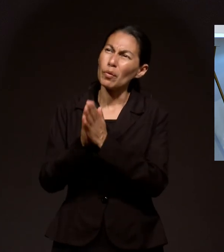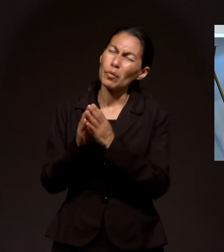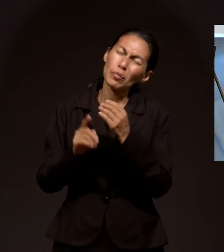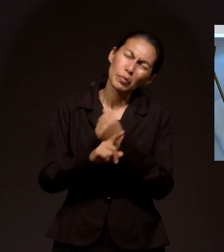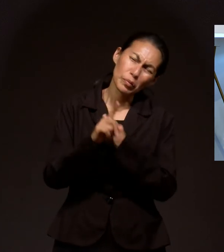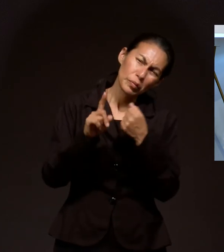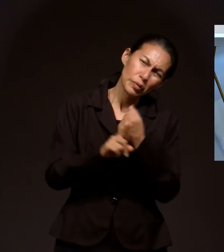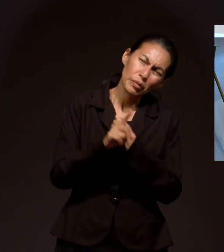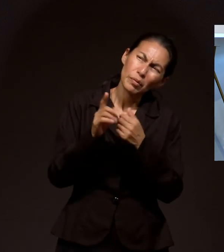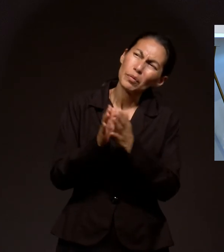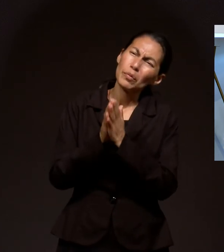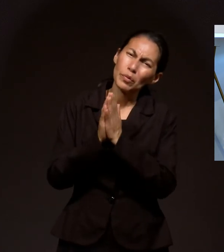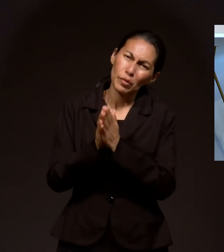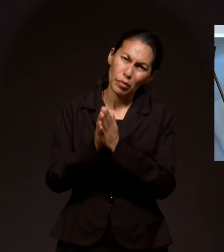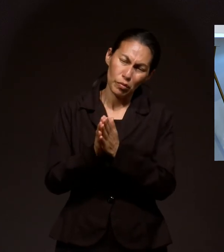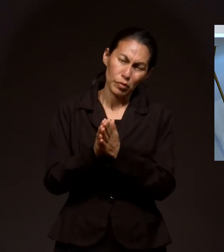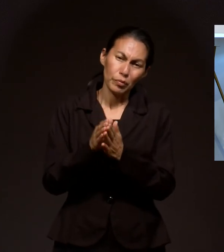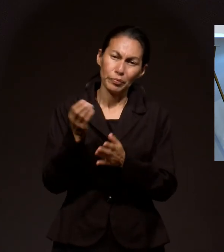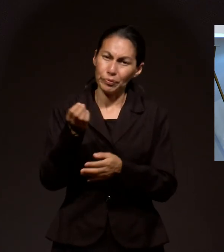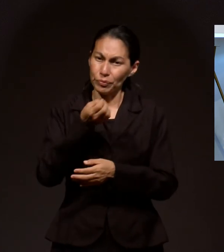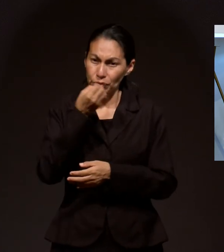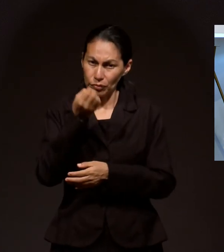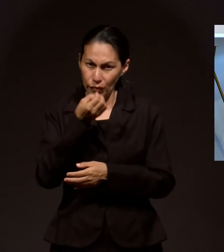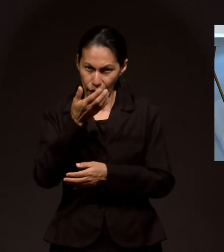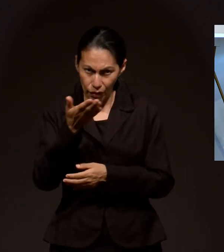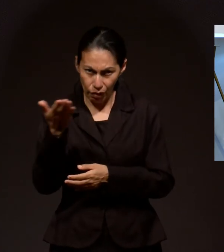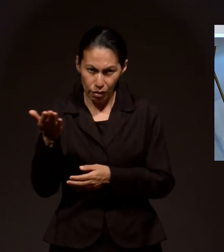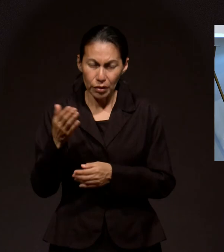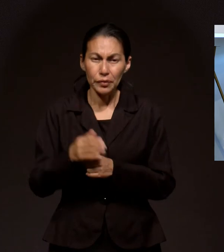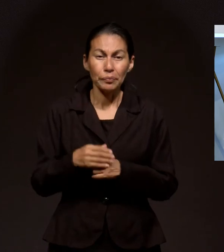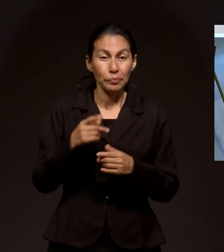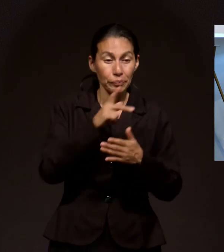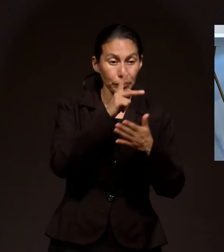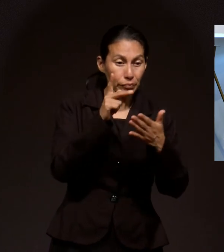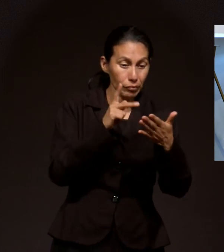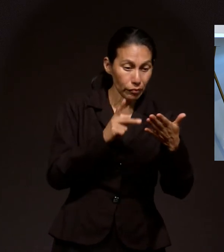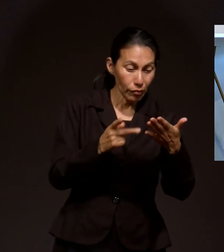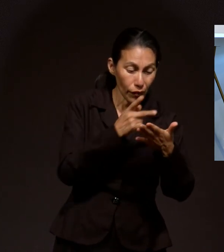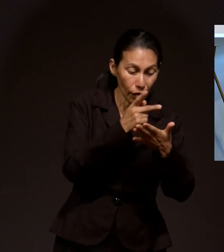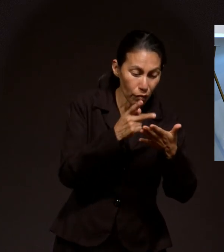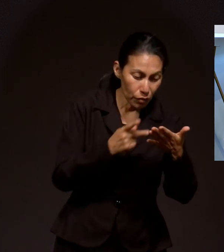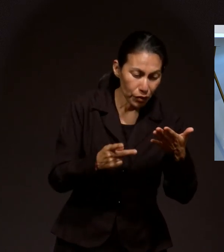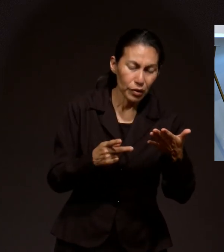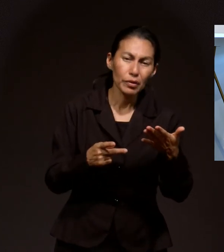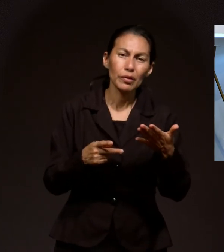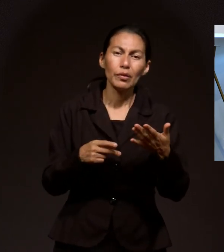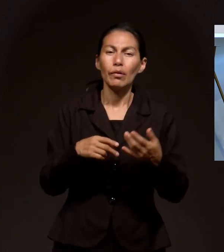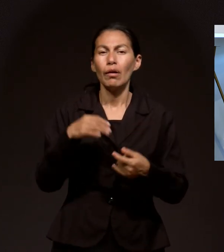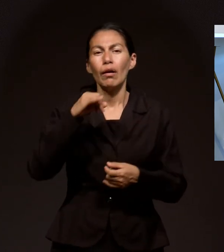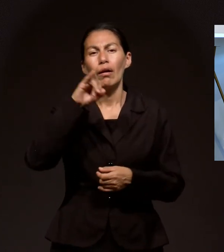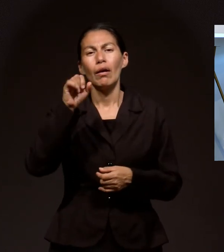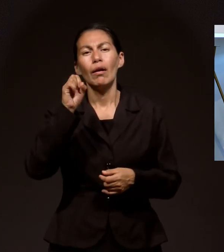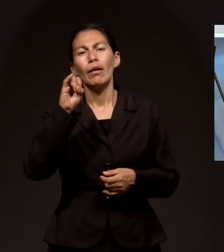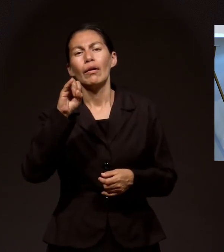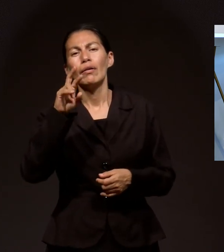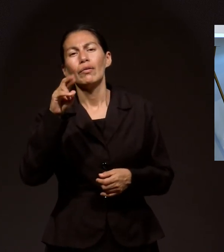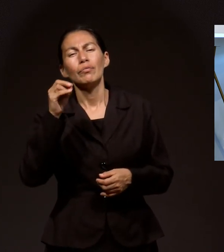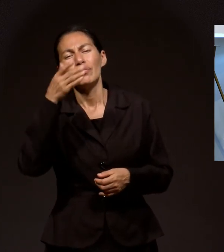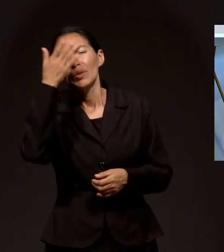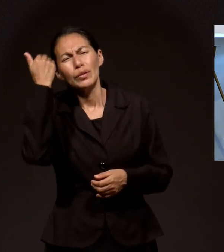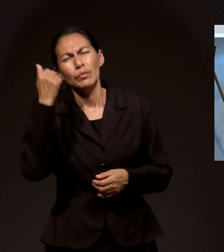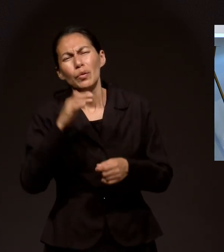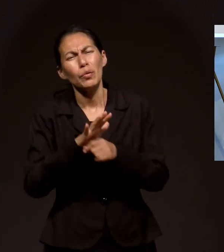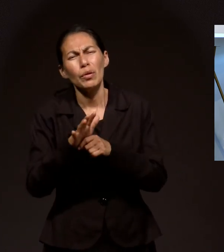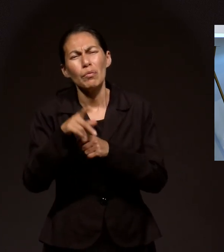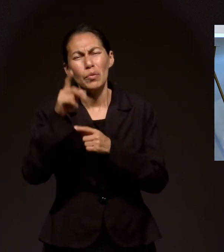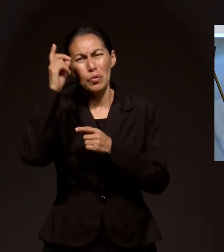Angustiado Y por mi familia Dios les bendiga Jairo No sabemos Cuál es ese proyecto Pero Dios Si sabe Y vamos a estar